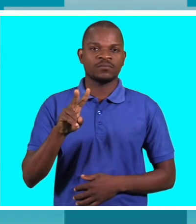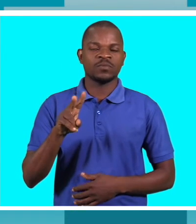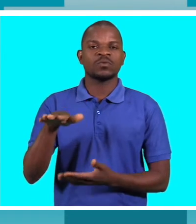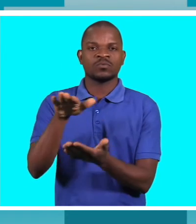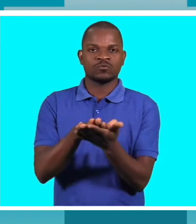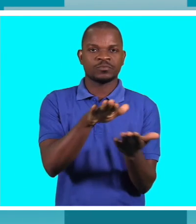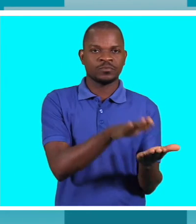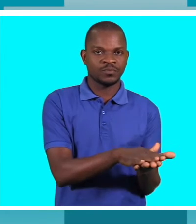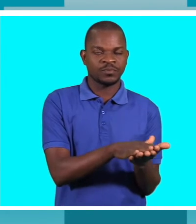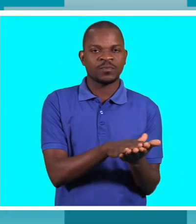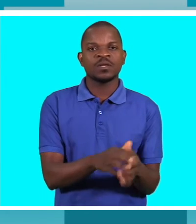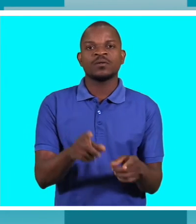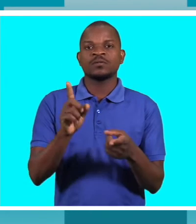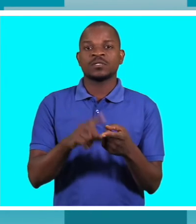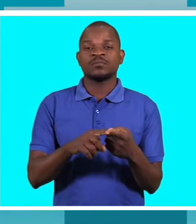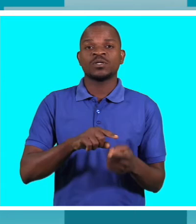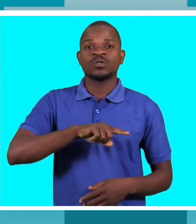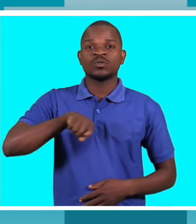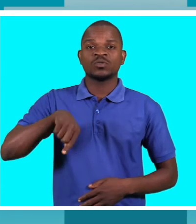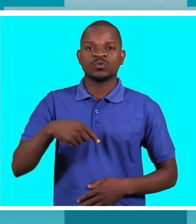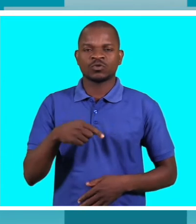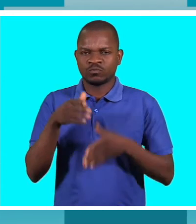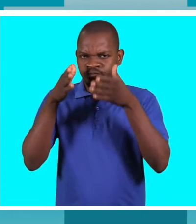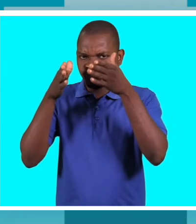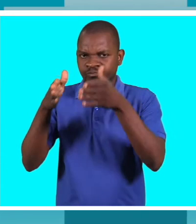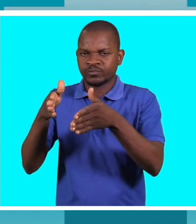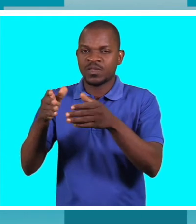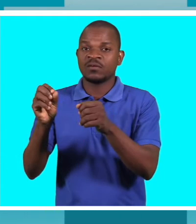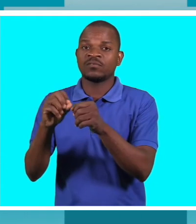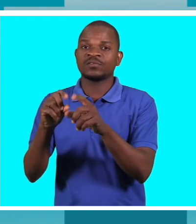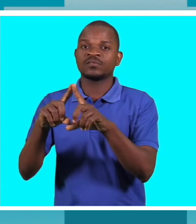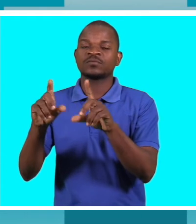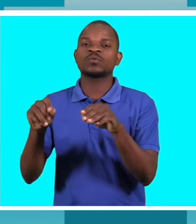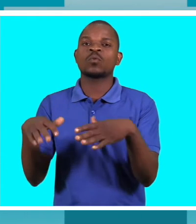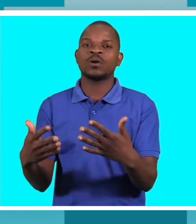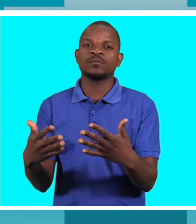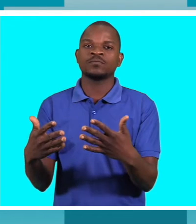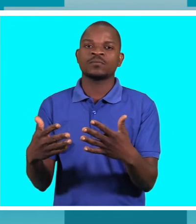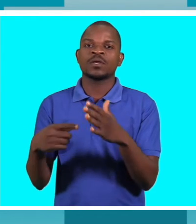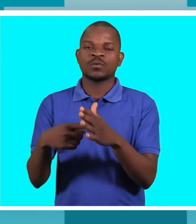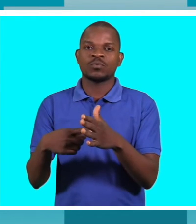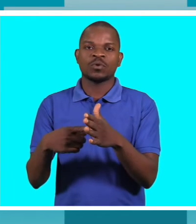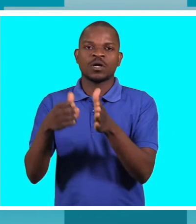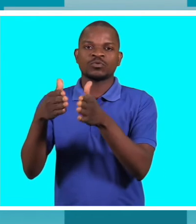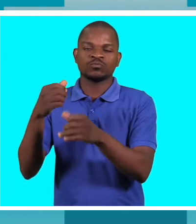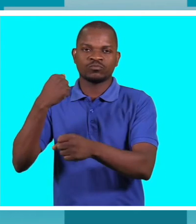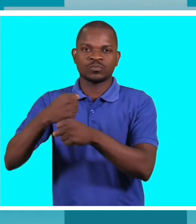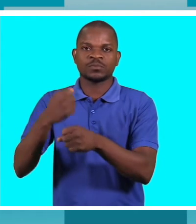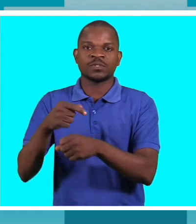aí, a nossa concentração é fazer com que os atores de nível operacional tenham,